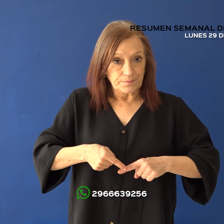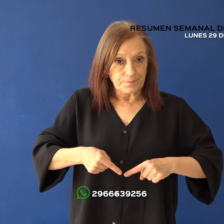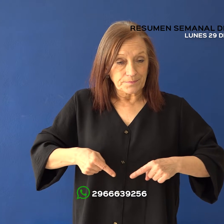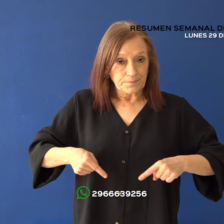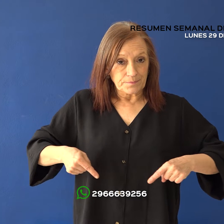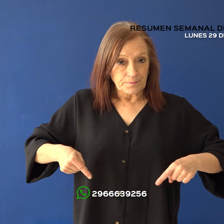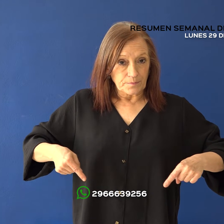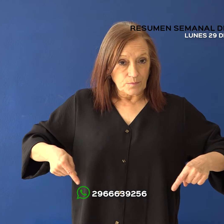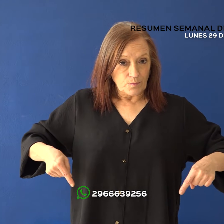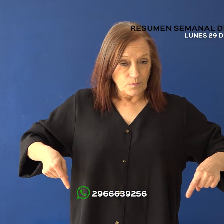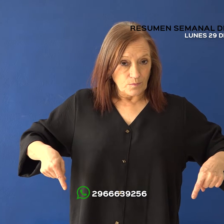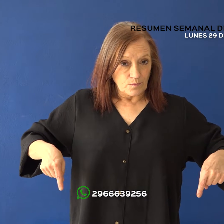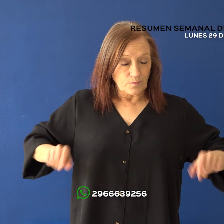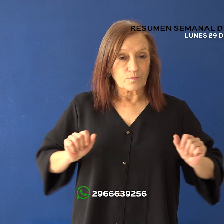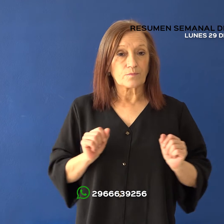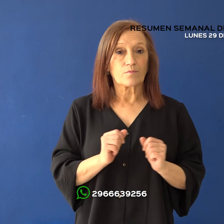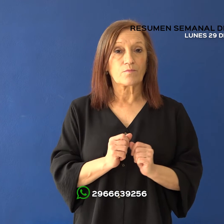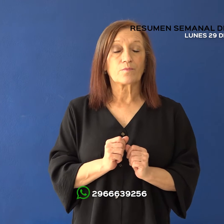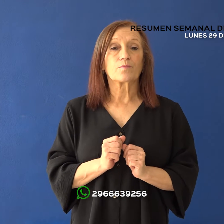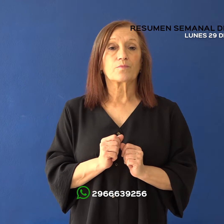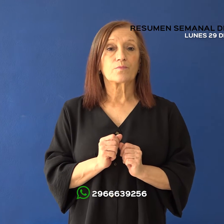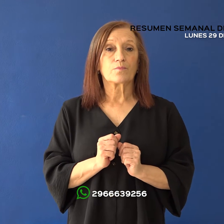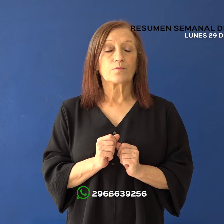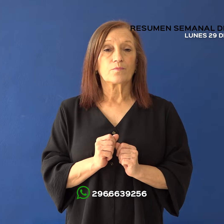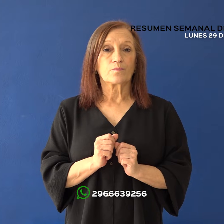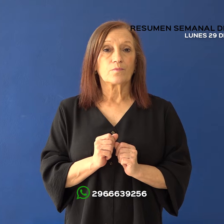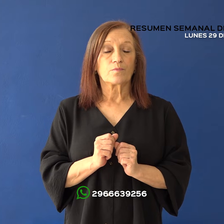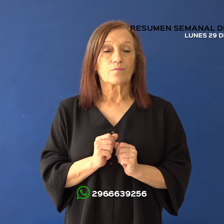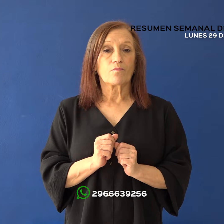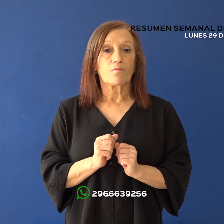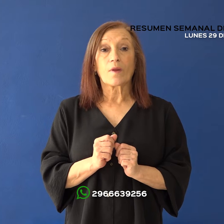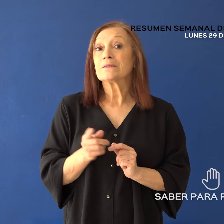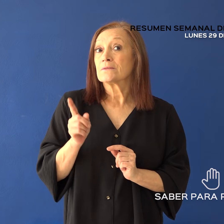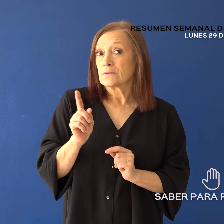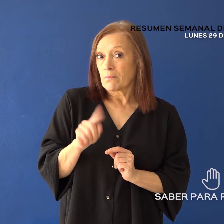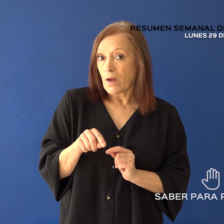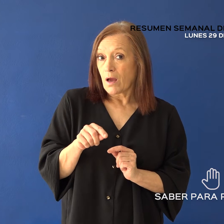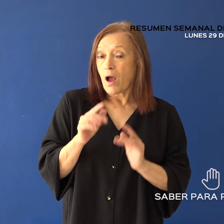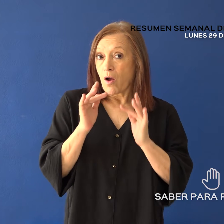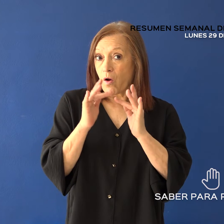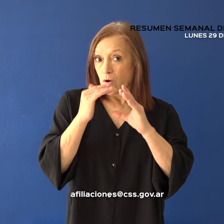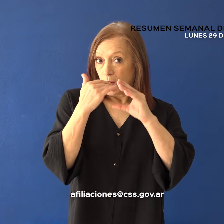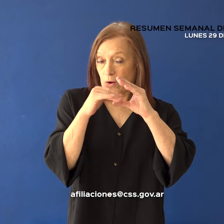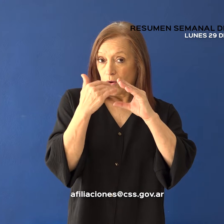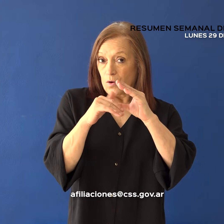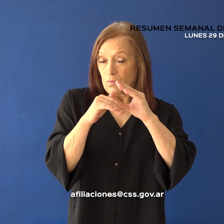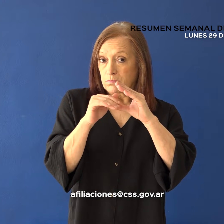-6392-56 o al correo afiliaciones